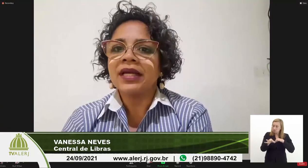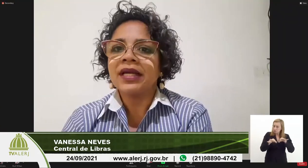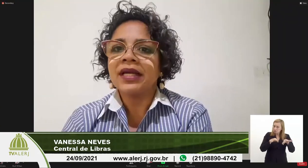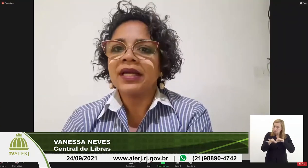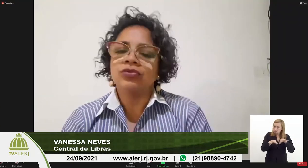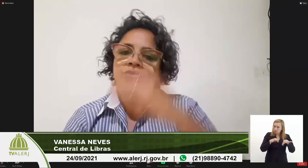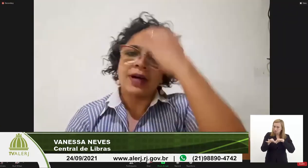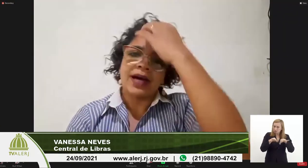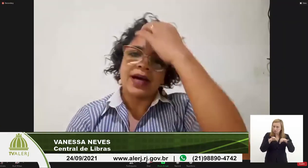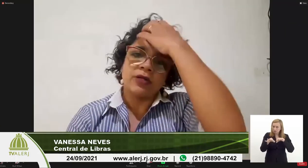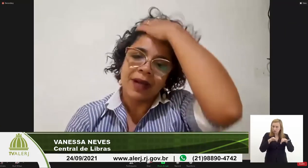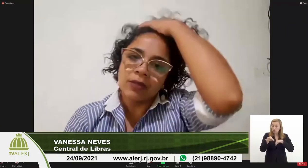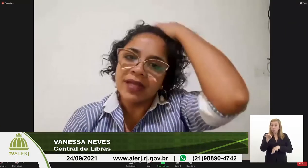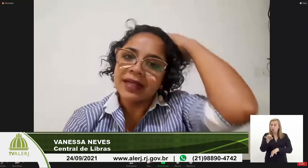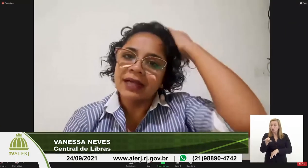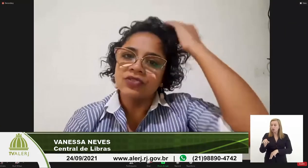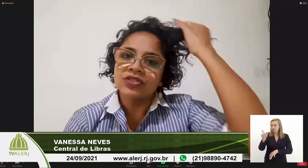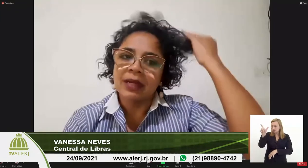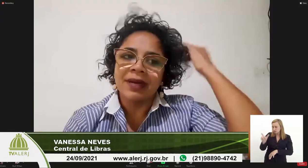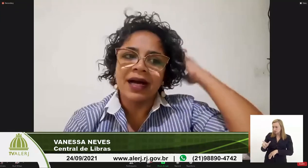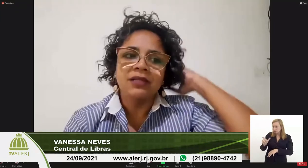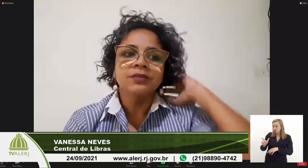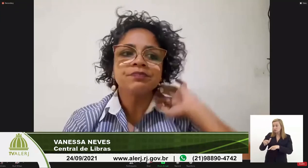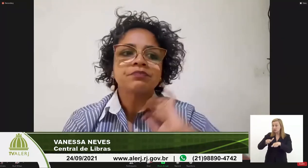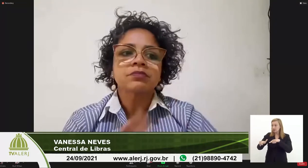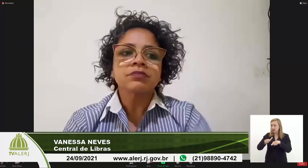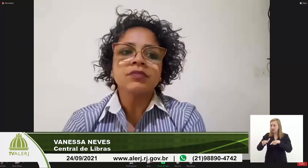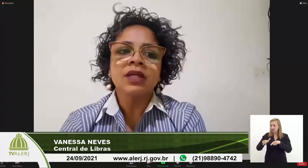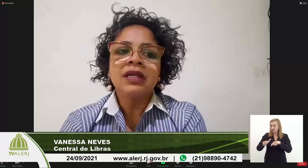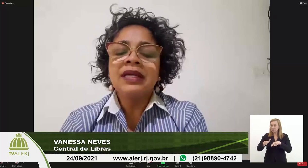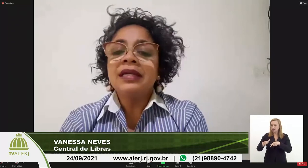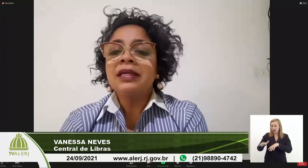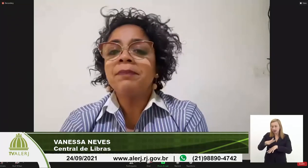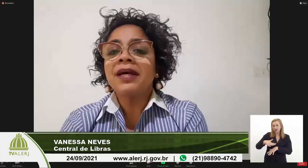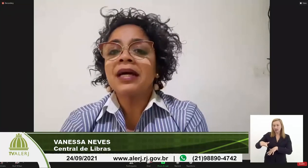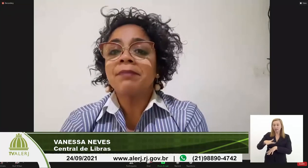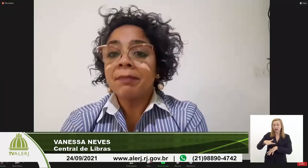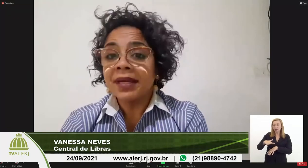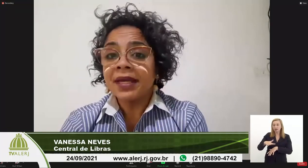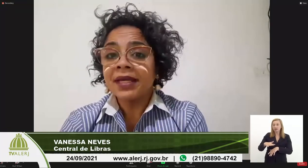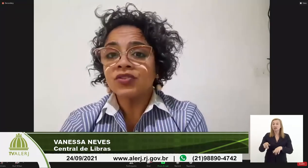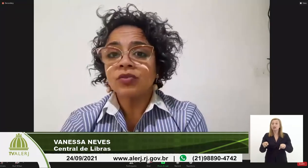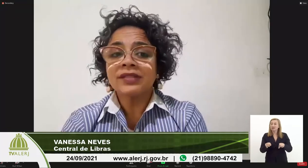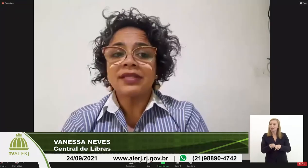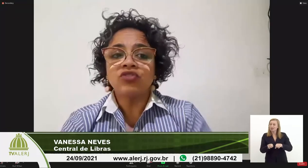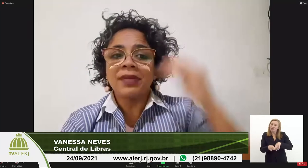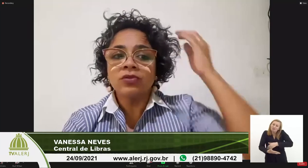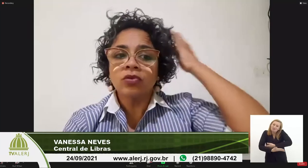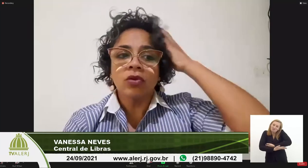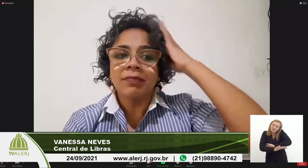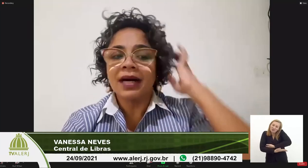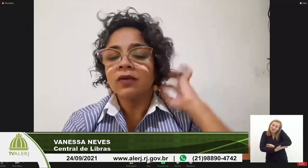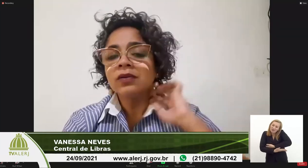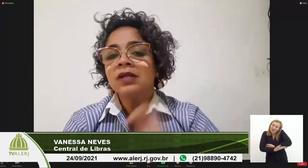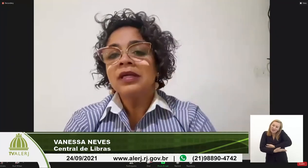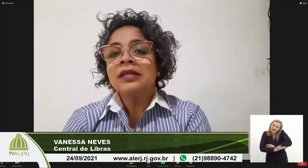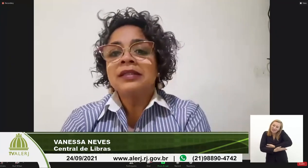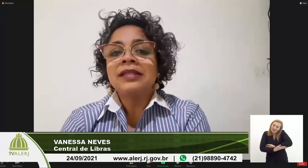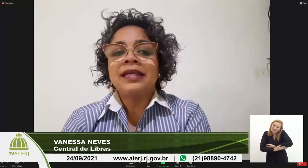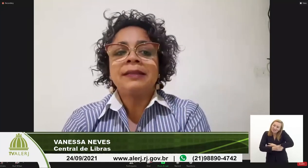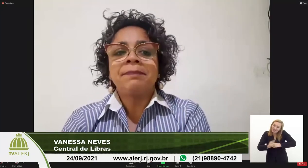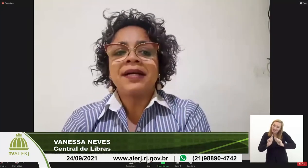esse usuário para o mercado de trabalho e para bebês no atendimento global